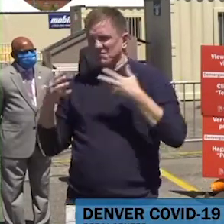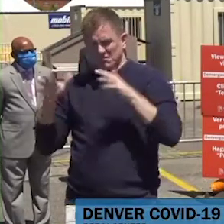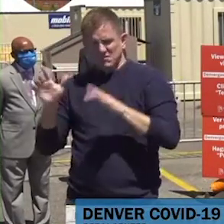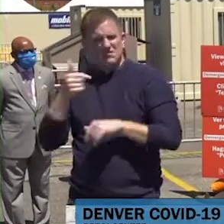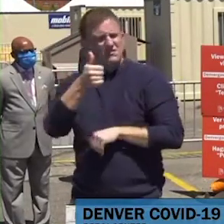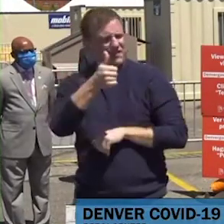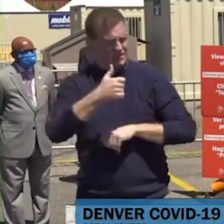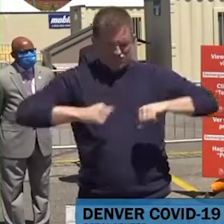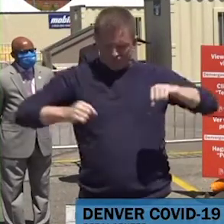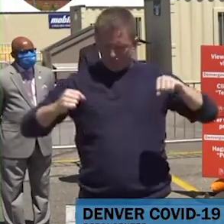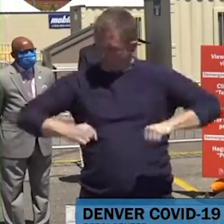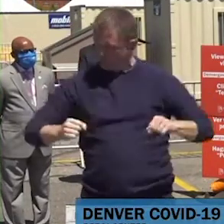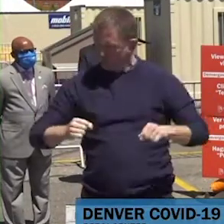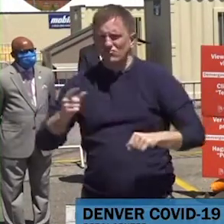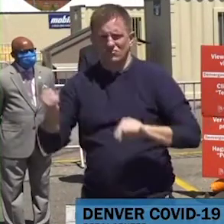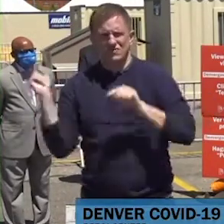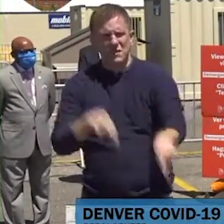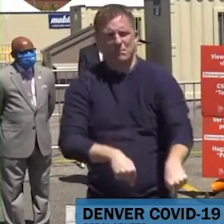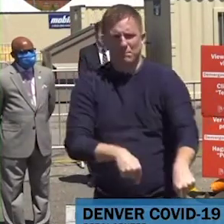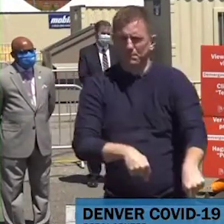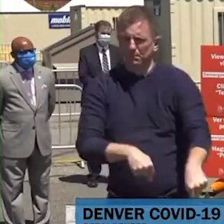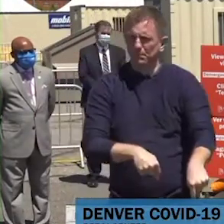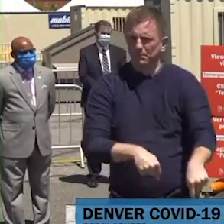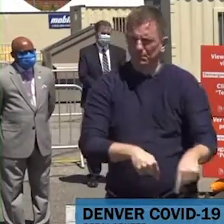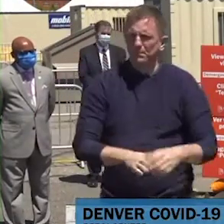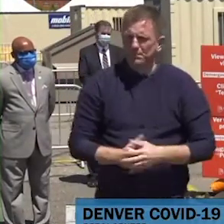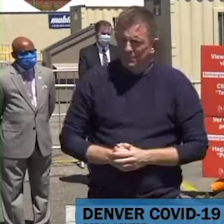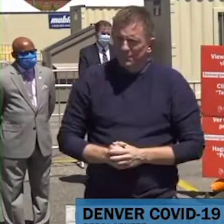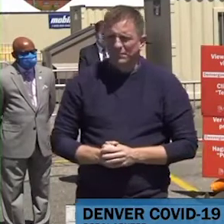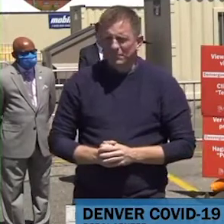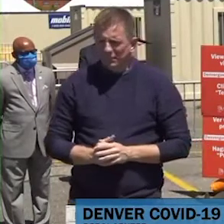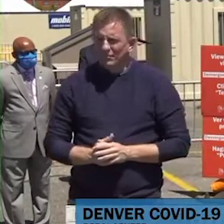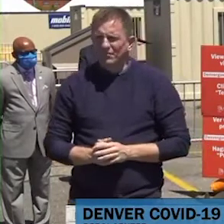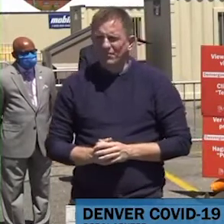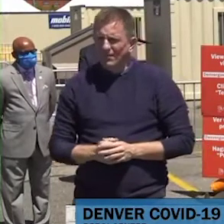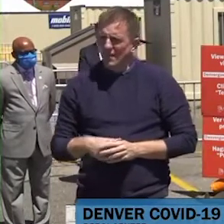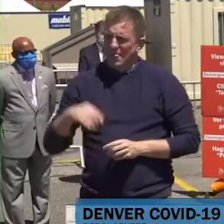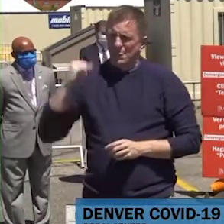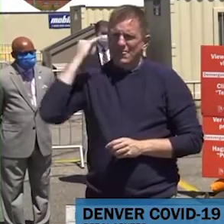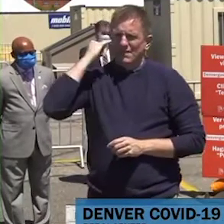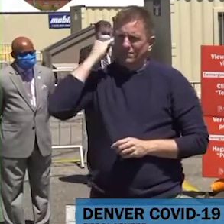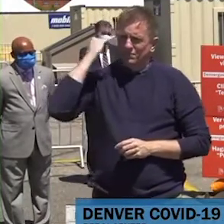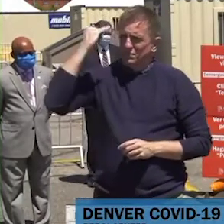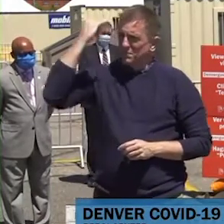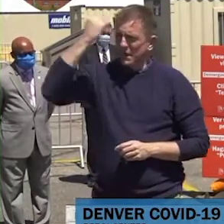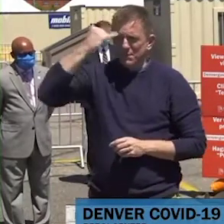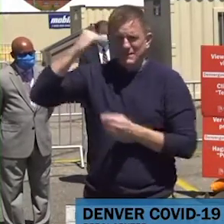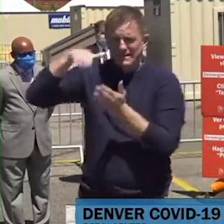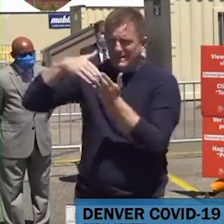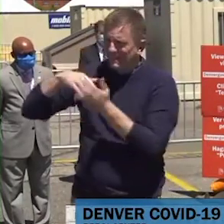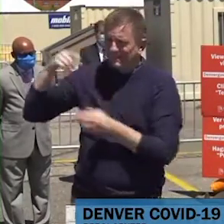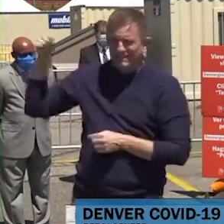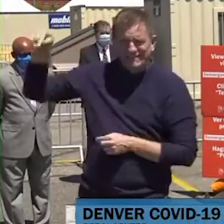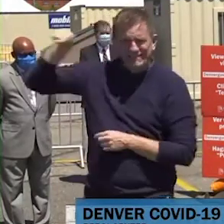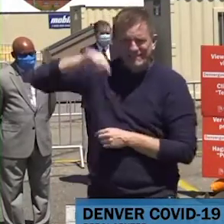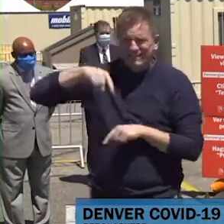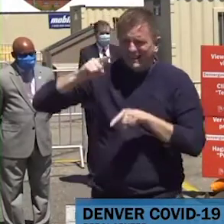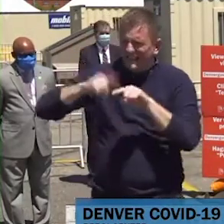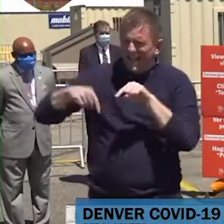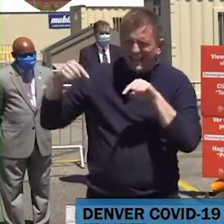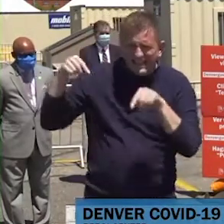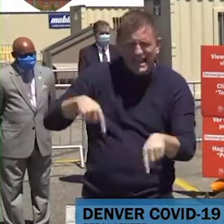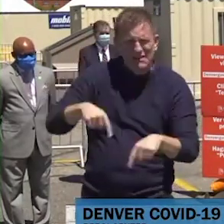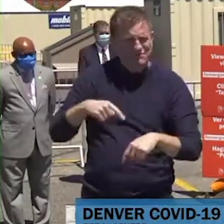problemas con transportación o tienes tantos síntomas que no puedes salir de tu